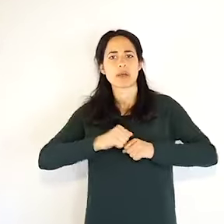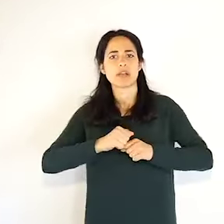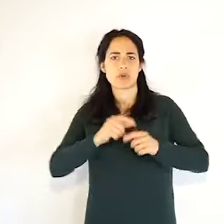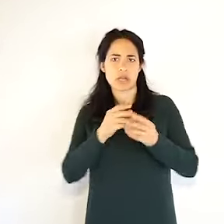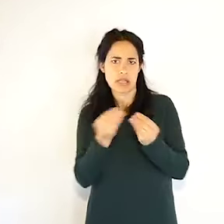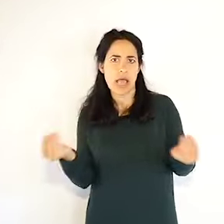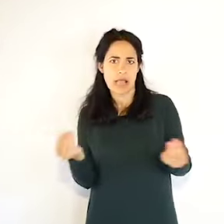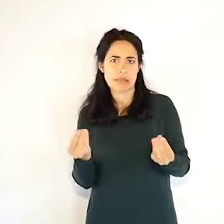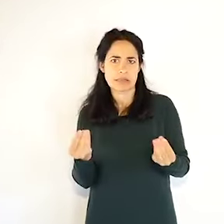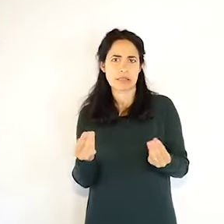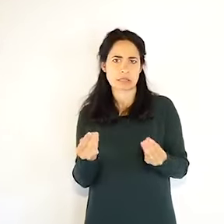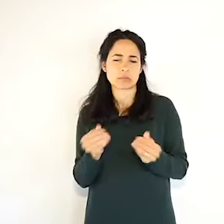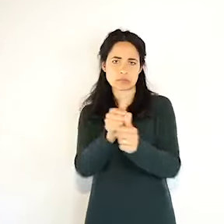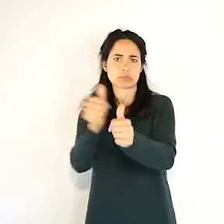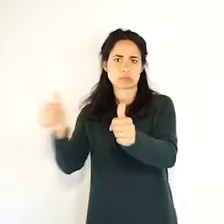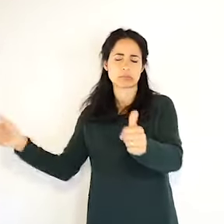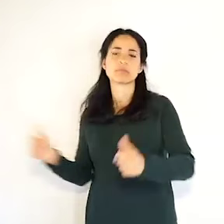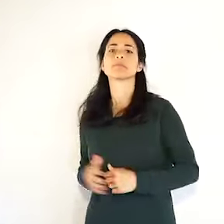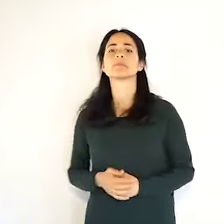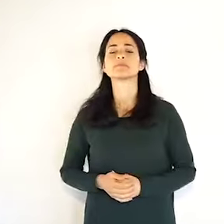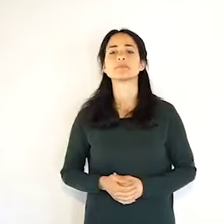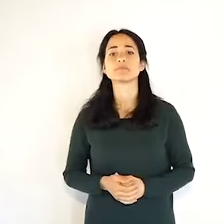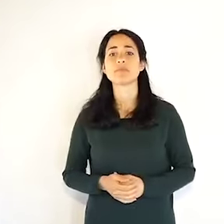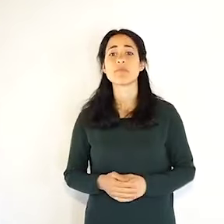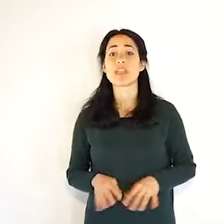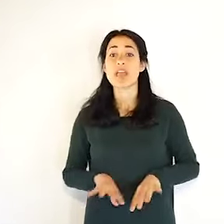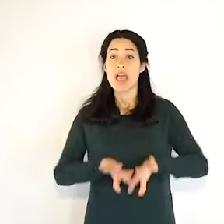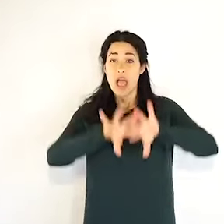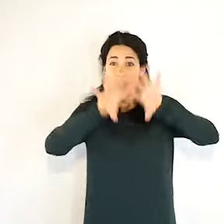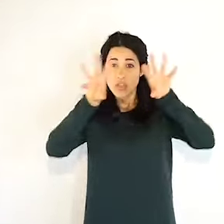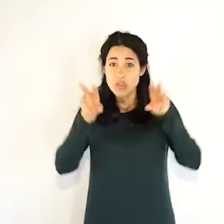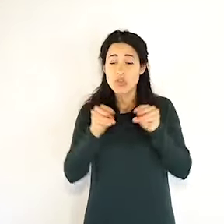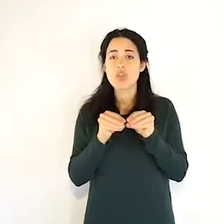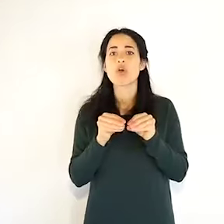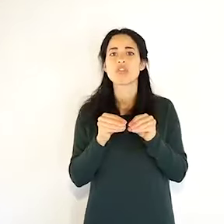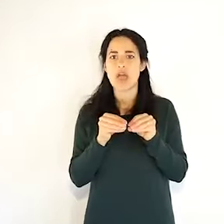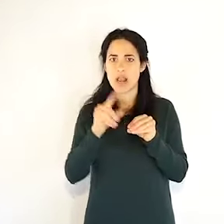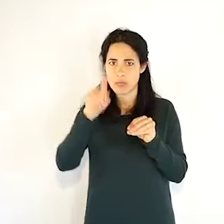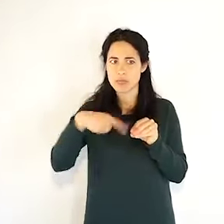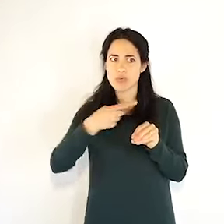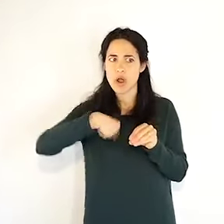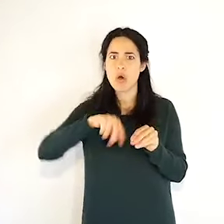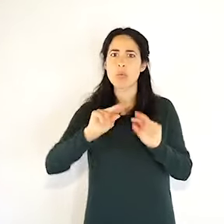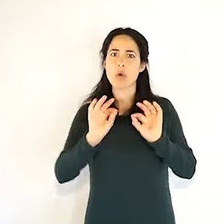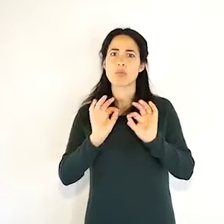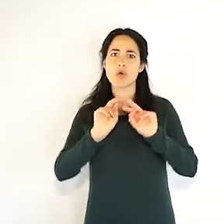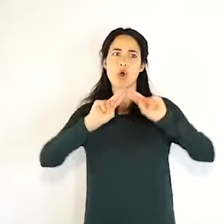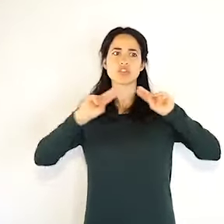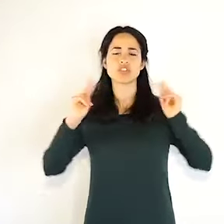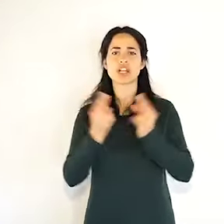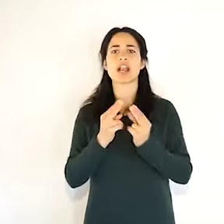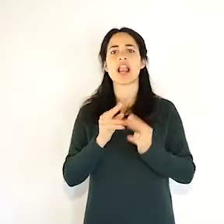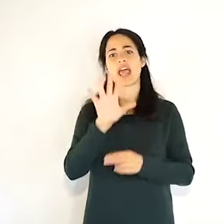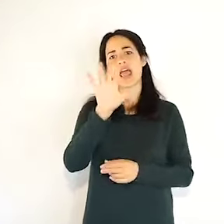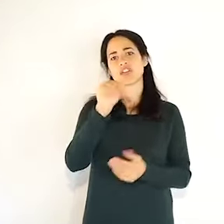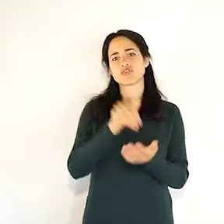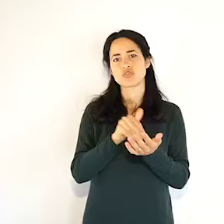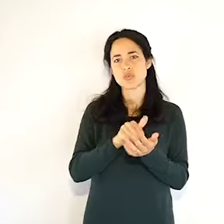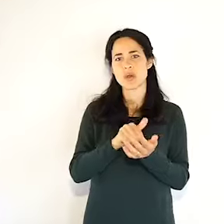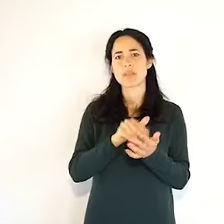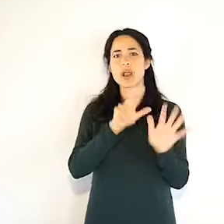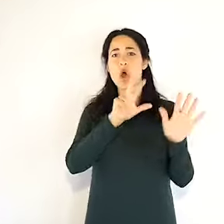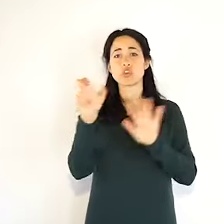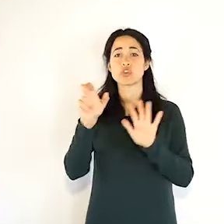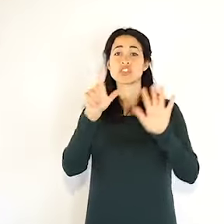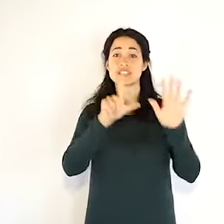5.875 test, è il numero più alto in assoluto che abbiamo mai fatto giorno per giorno, perché questa è l'indicazione che ci viene dal